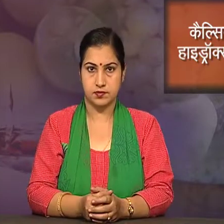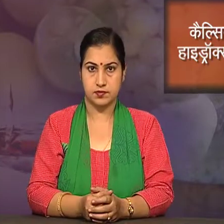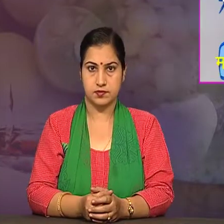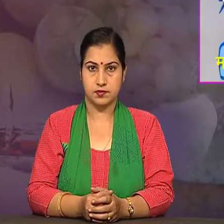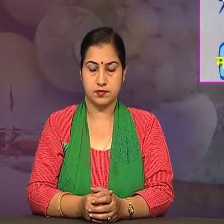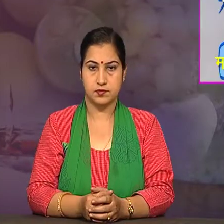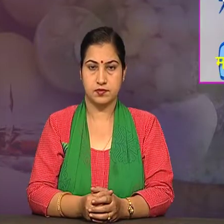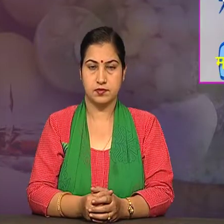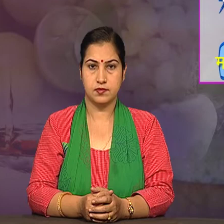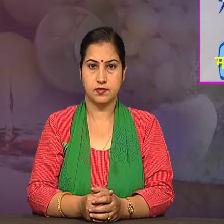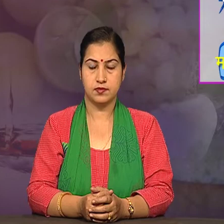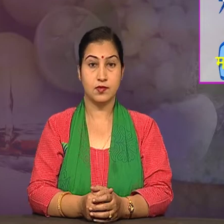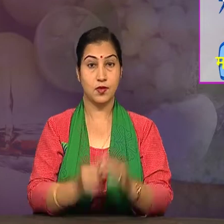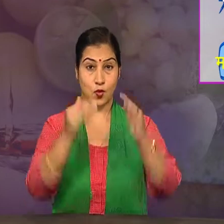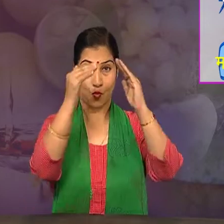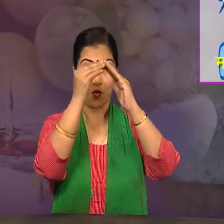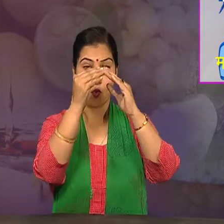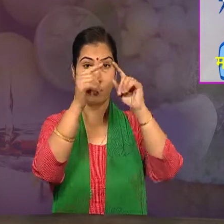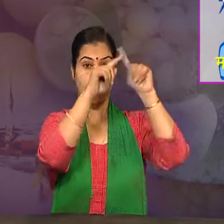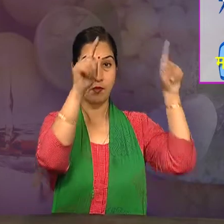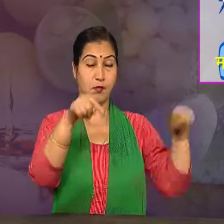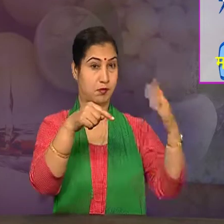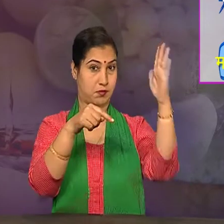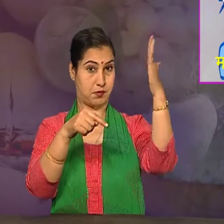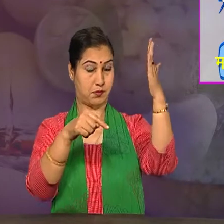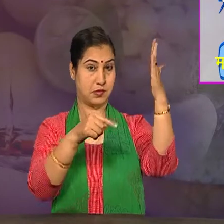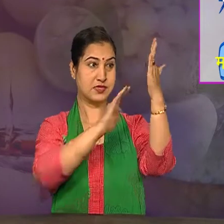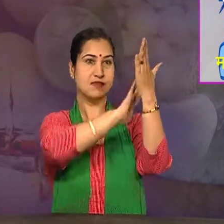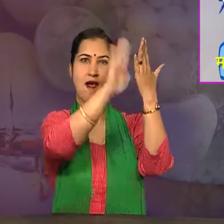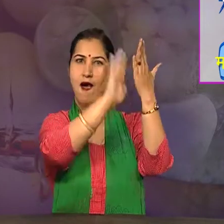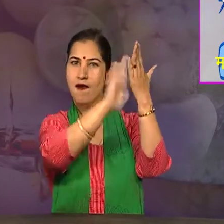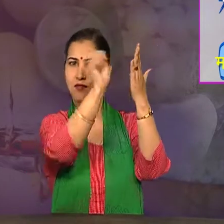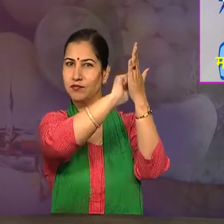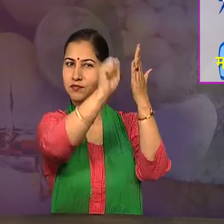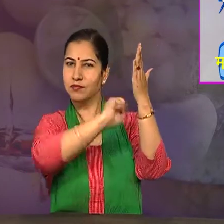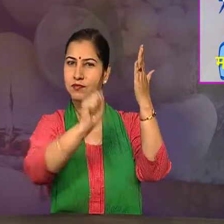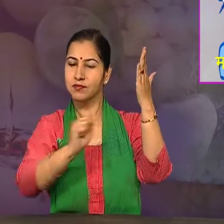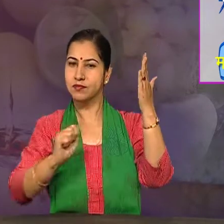खिडकी के कांच साफ करने के लिए जो मारजक काम में आता है